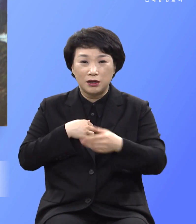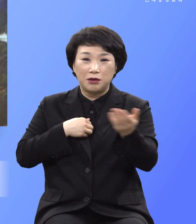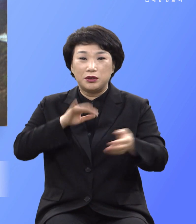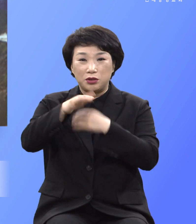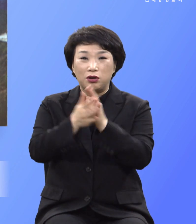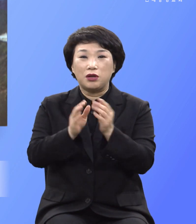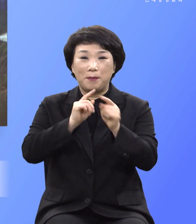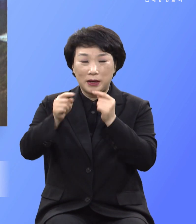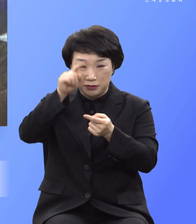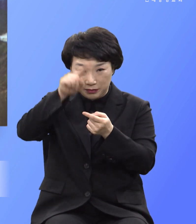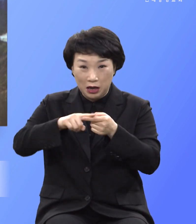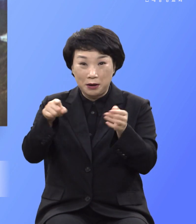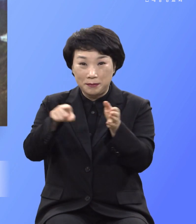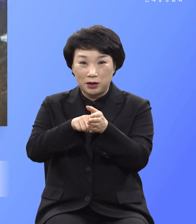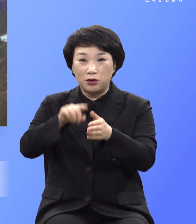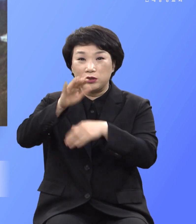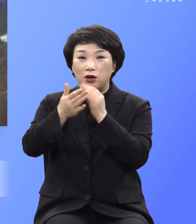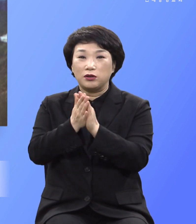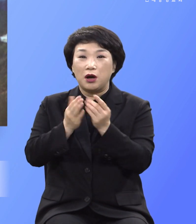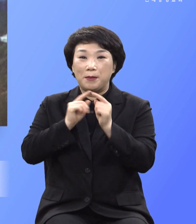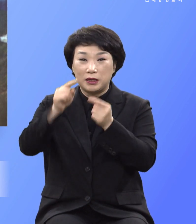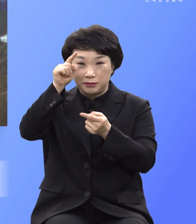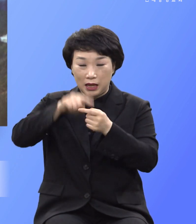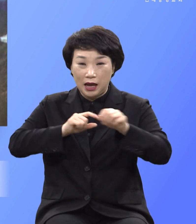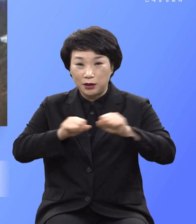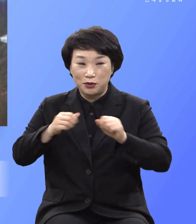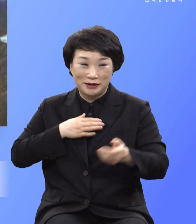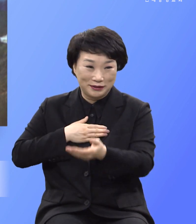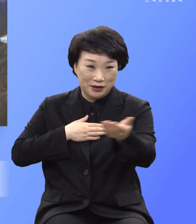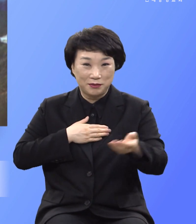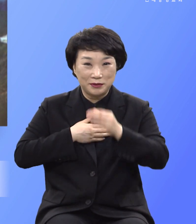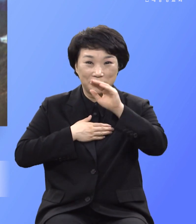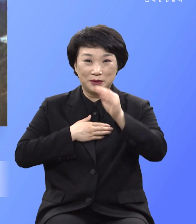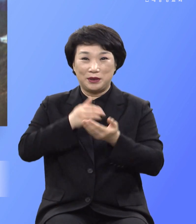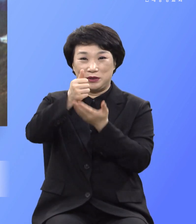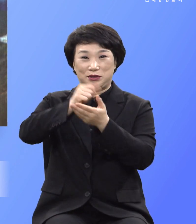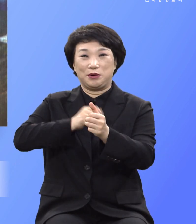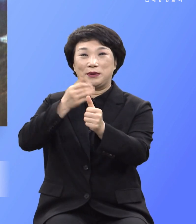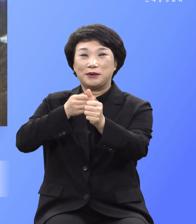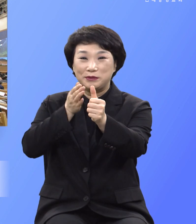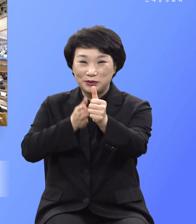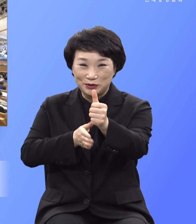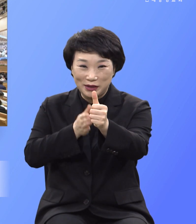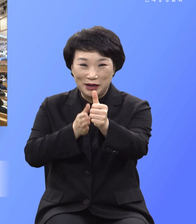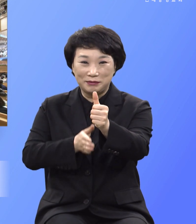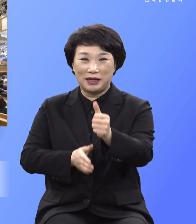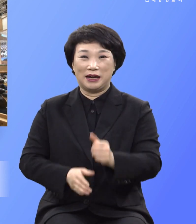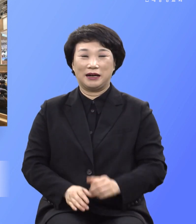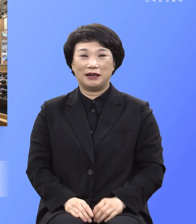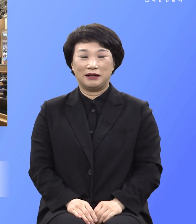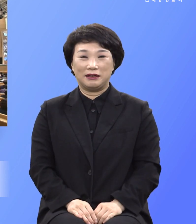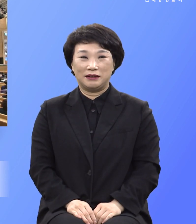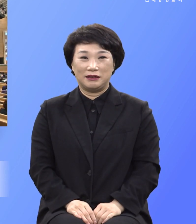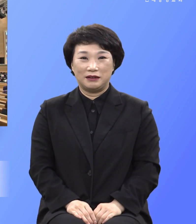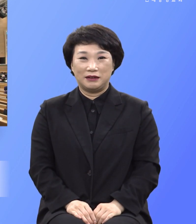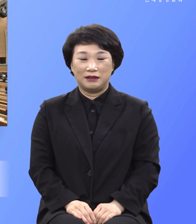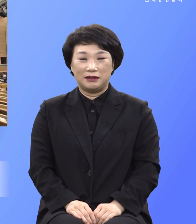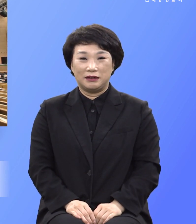대로 믿고 성경이 말하는 대로 행동하는 여러분 되기를 주님의 이름으로 주관합니다 예수께서